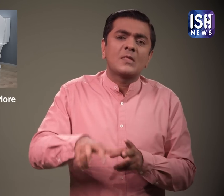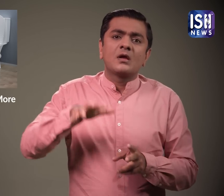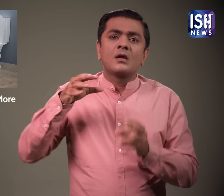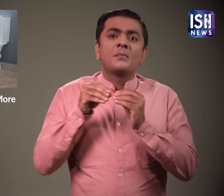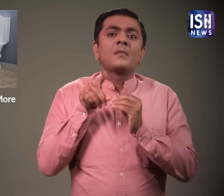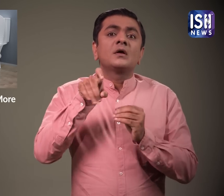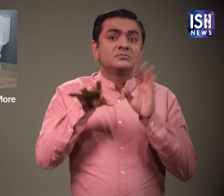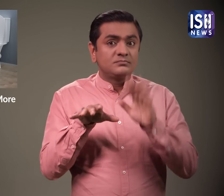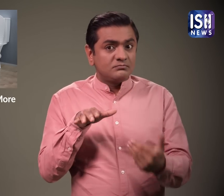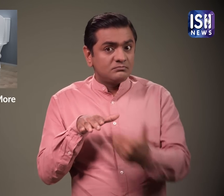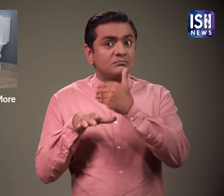से भी ज्यादा बैक्टिरिया होते है